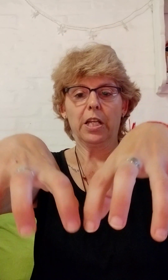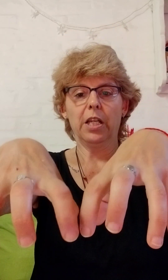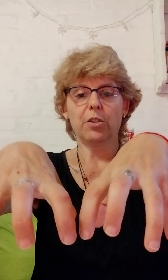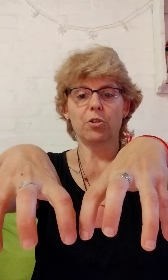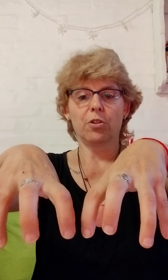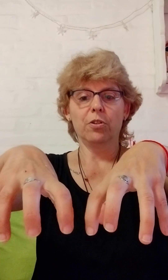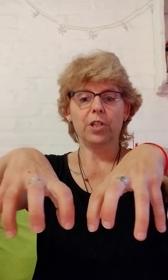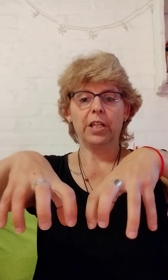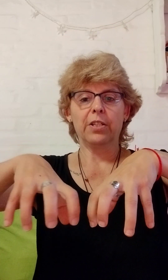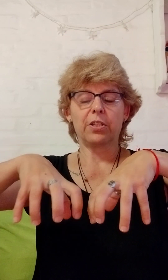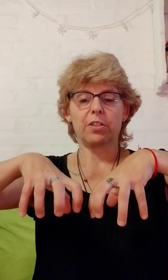Esto es.